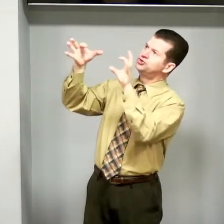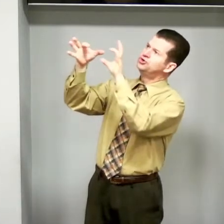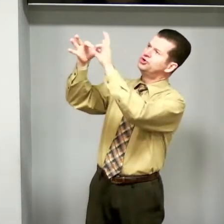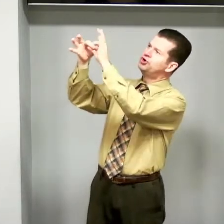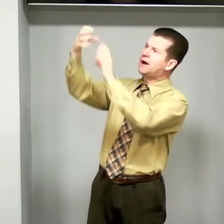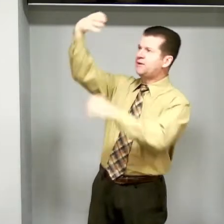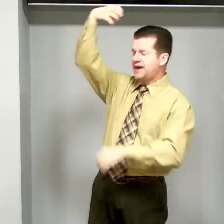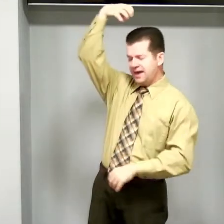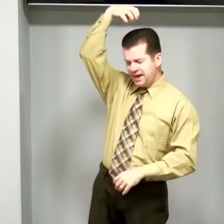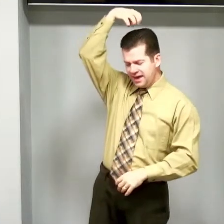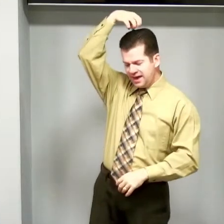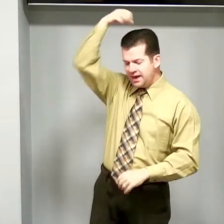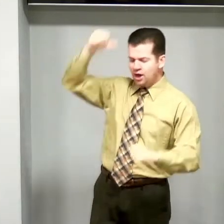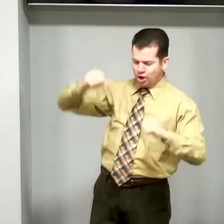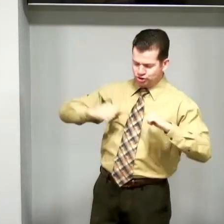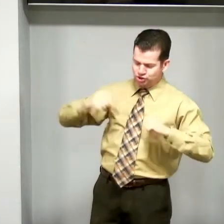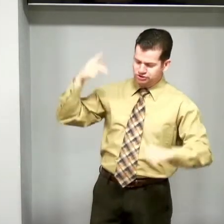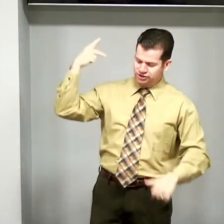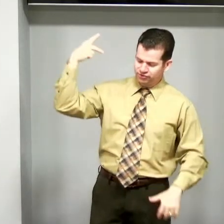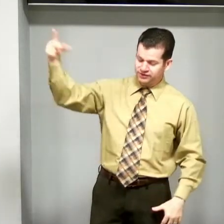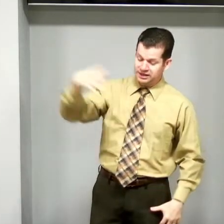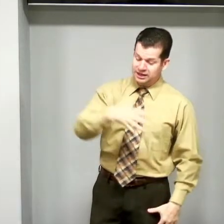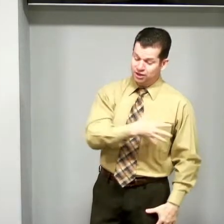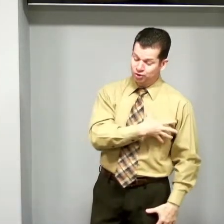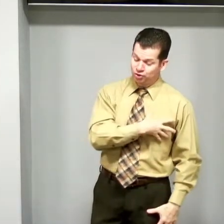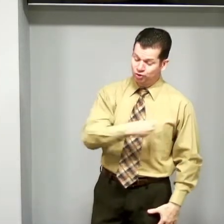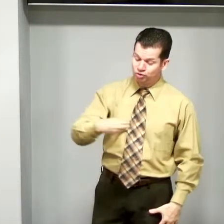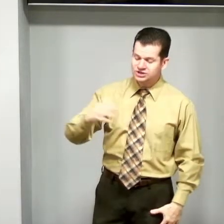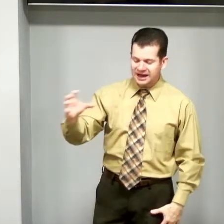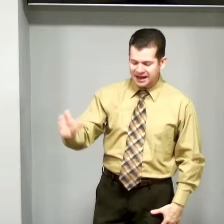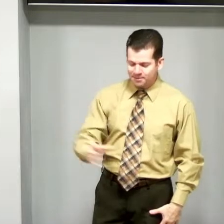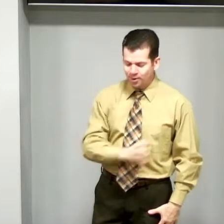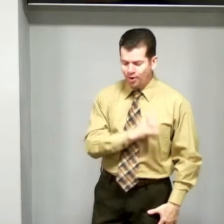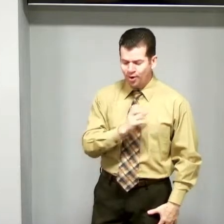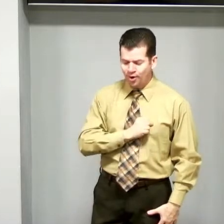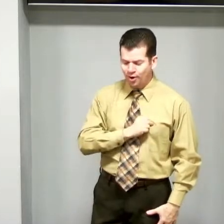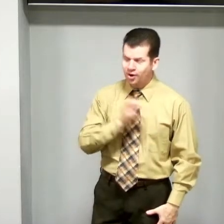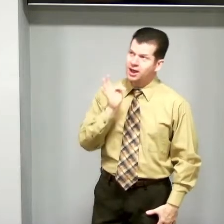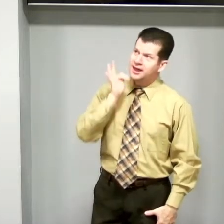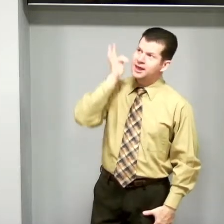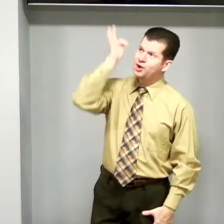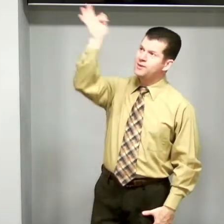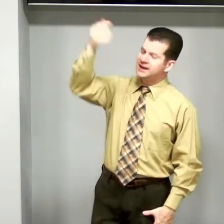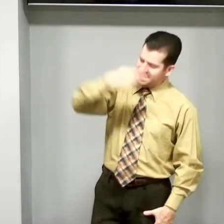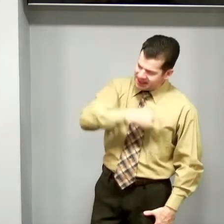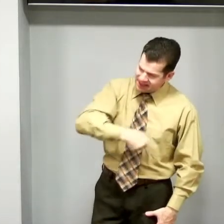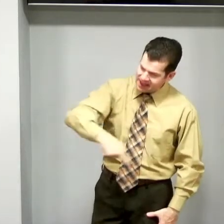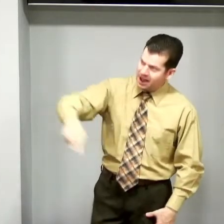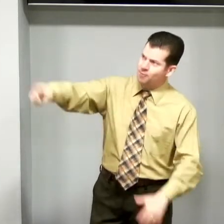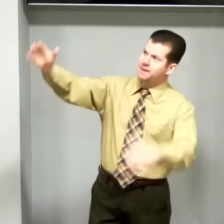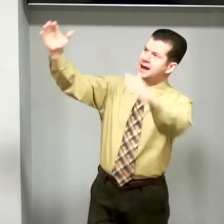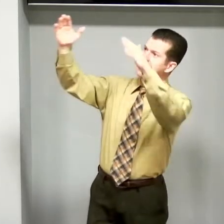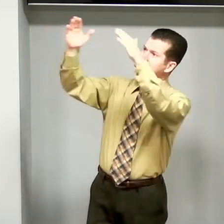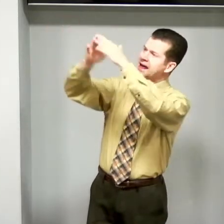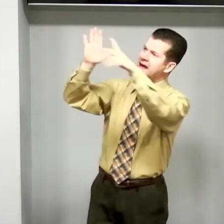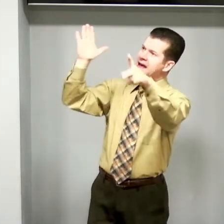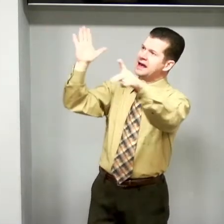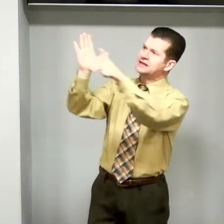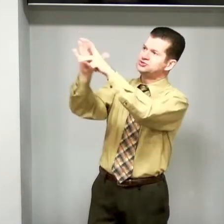ao rei, seu filho de amor, eu irei ao palácio